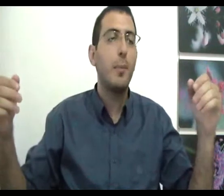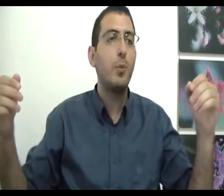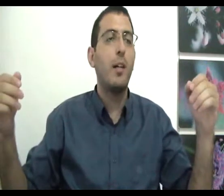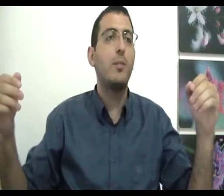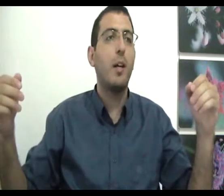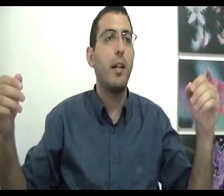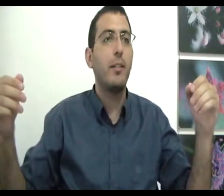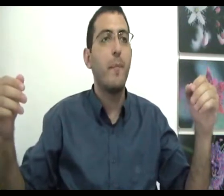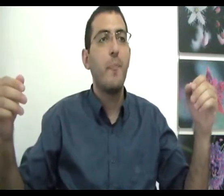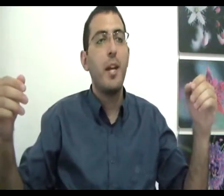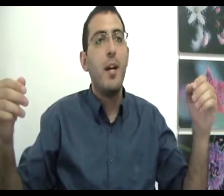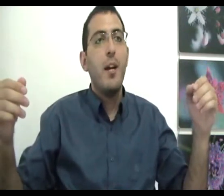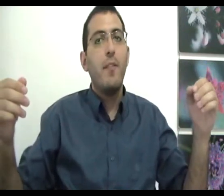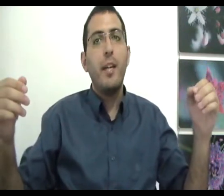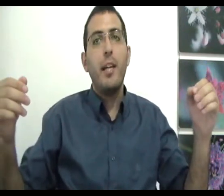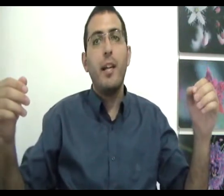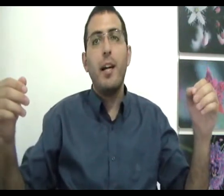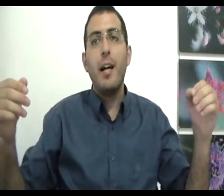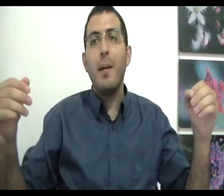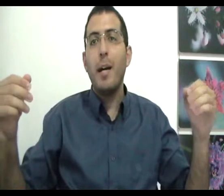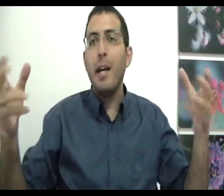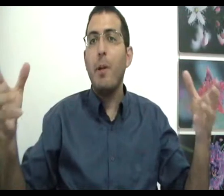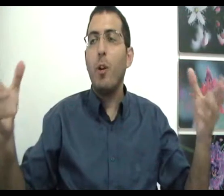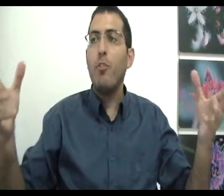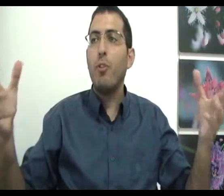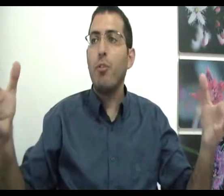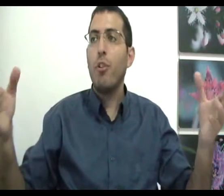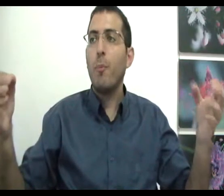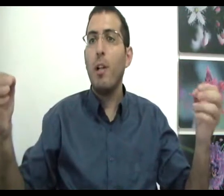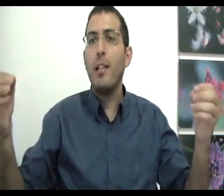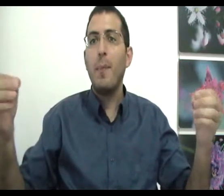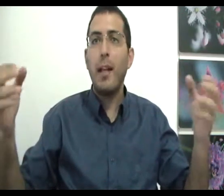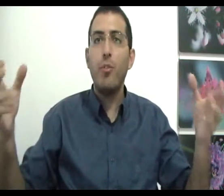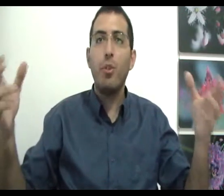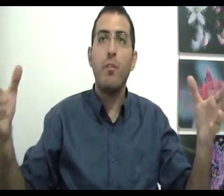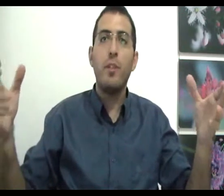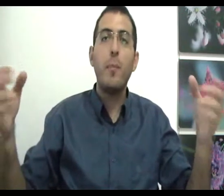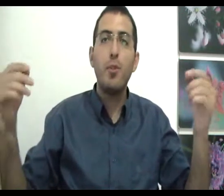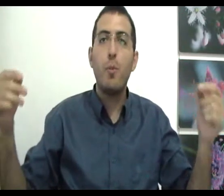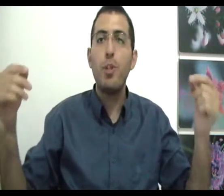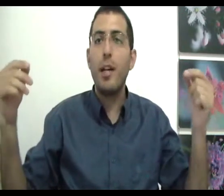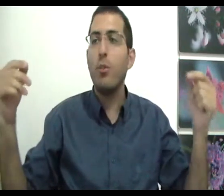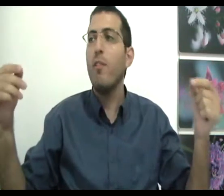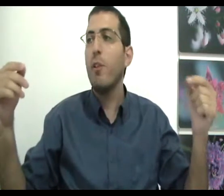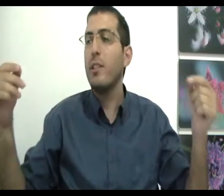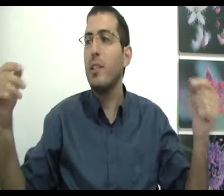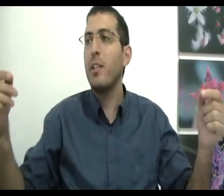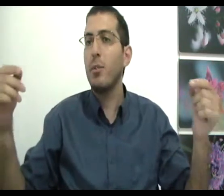בצורה כזו או אחרת והבעיה בכל השיטות שגורמות לאדם להרגיש טוב היא משום שהטוב לא נצחי זאת